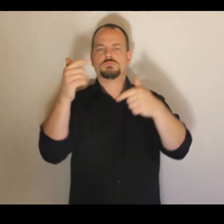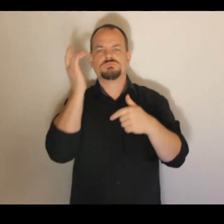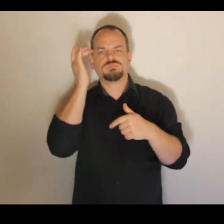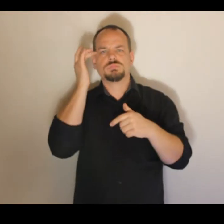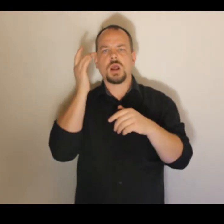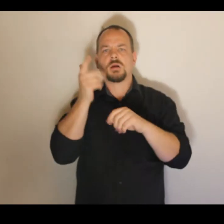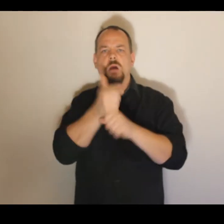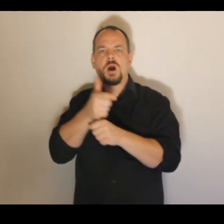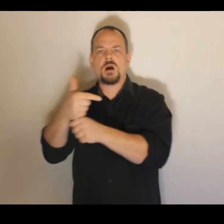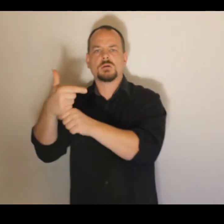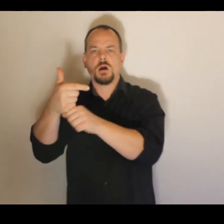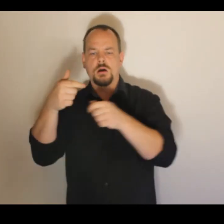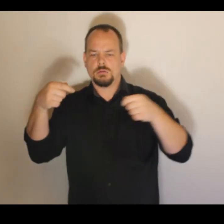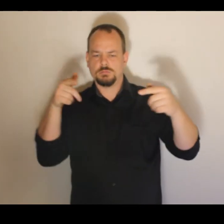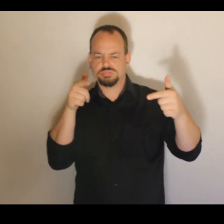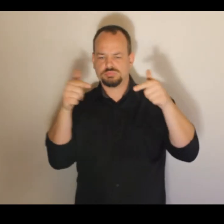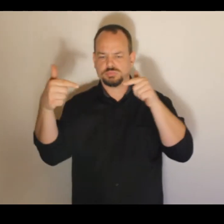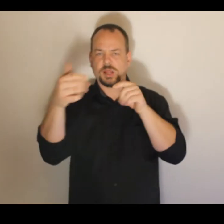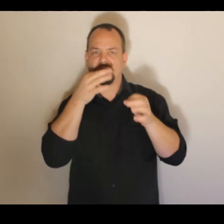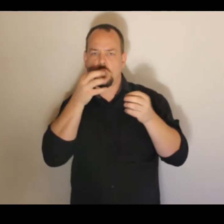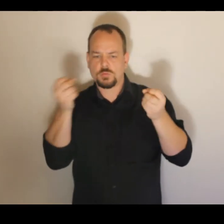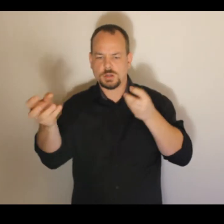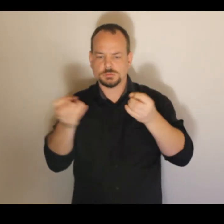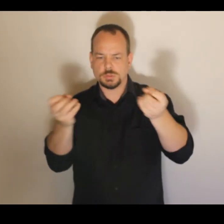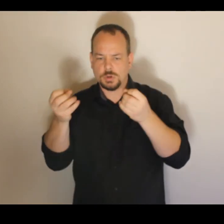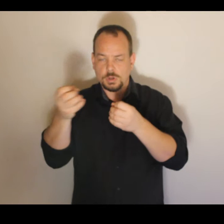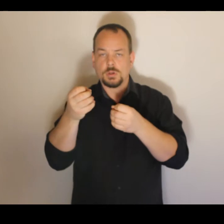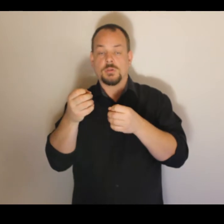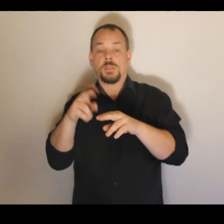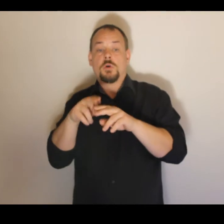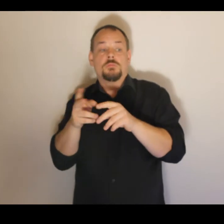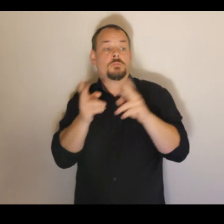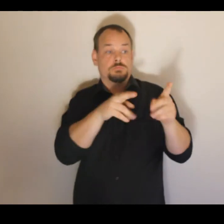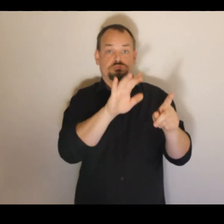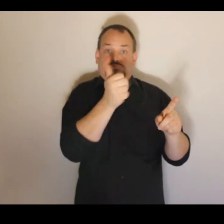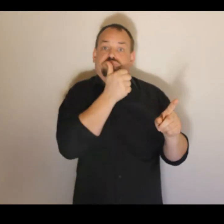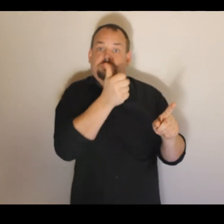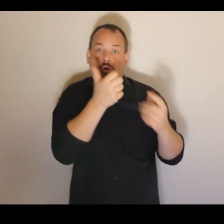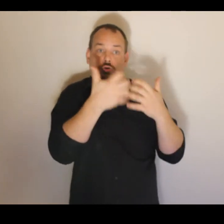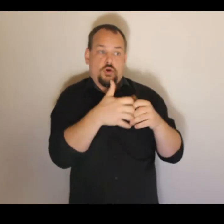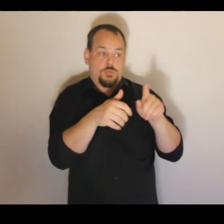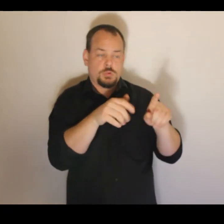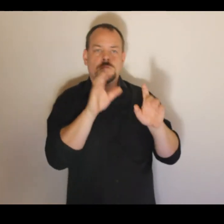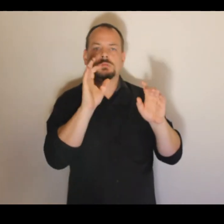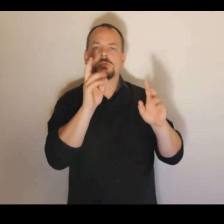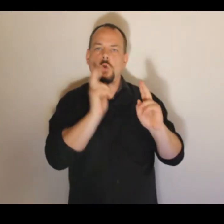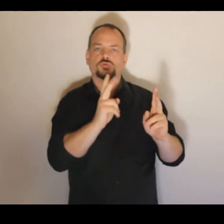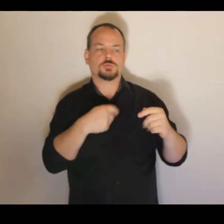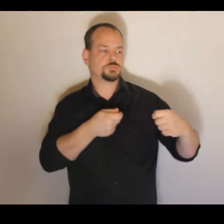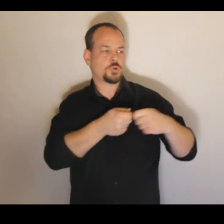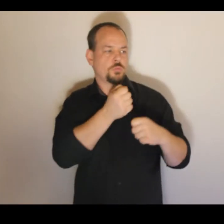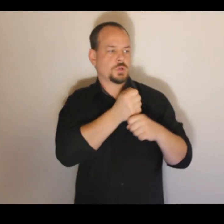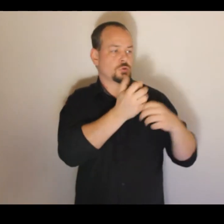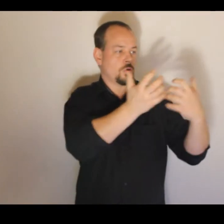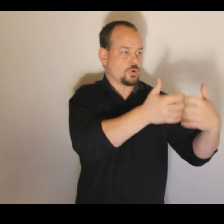strojové vidění a v neposlední řadě je v té laboratoři kolaborativní robot, který umožňuje přímou spolupráci člověka a robota v jednom